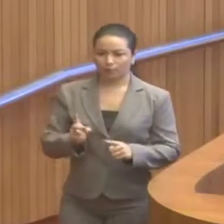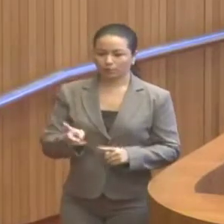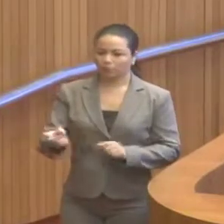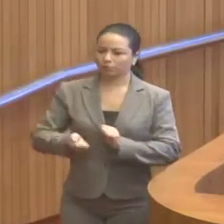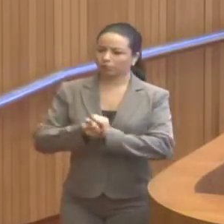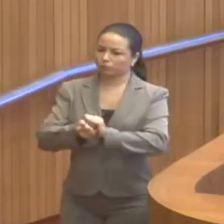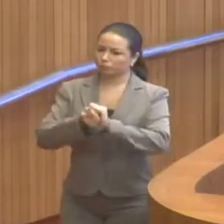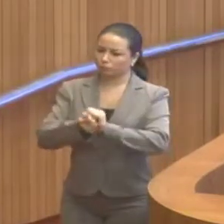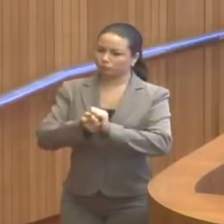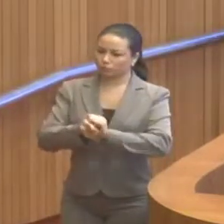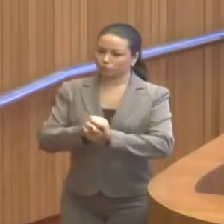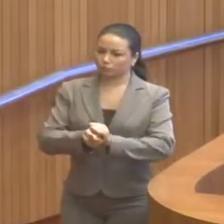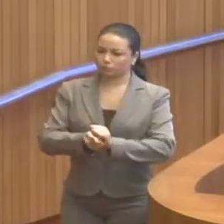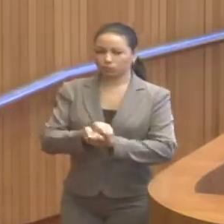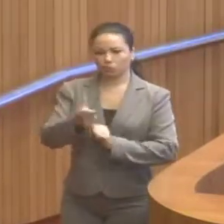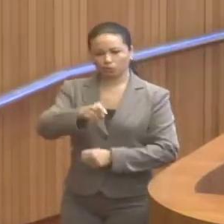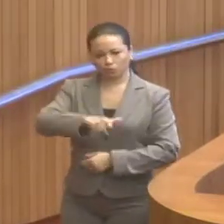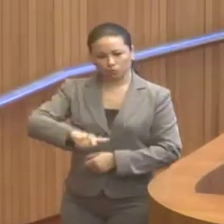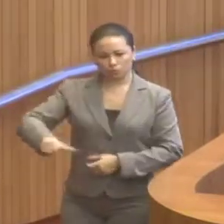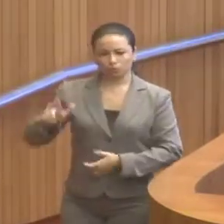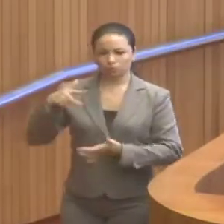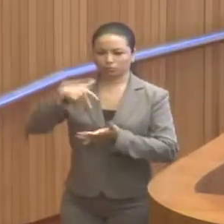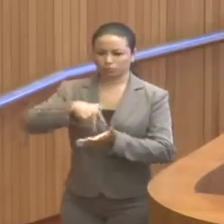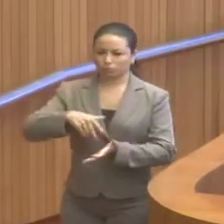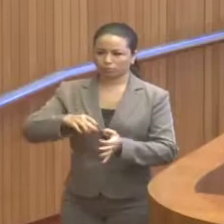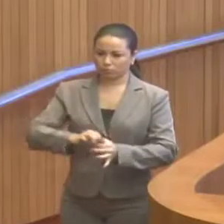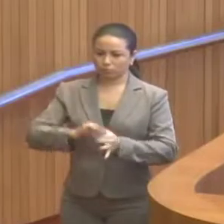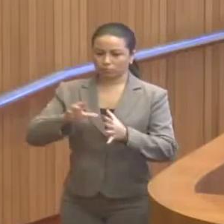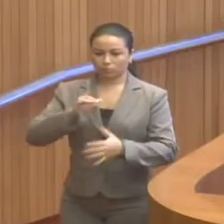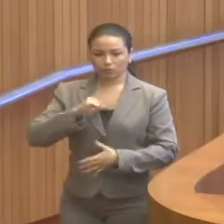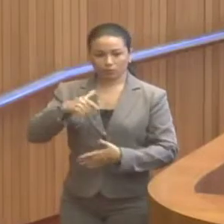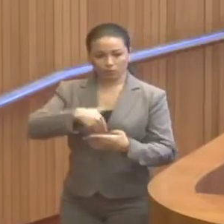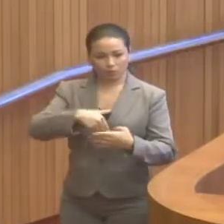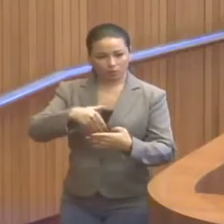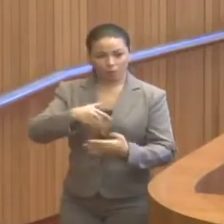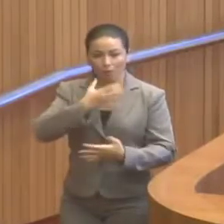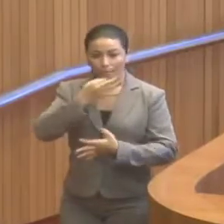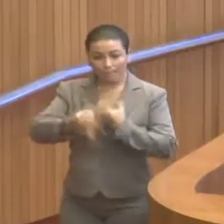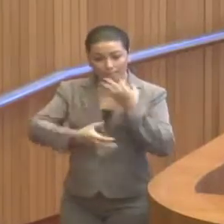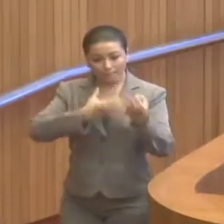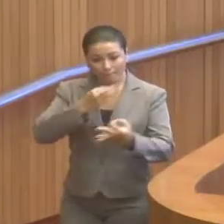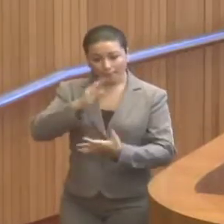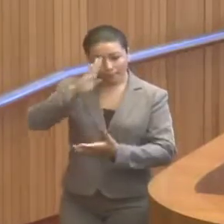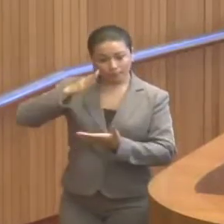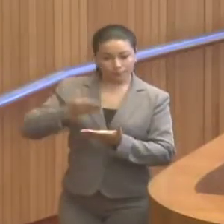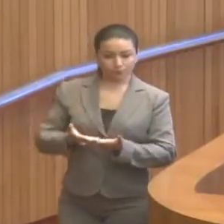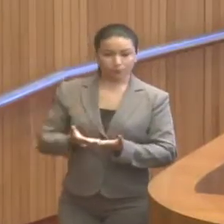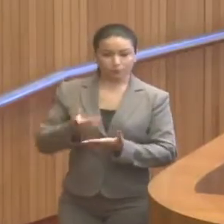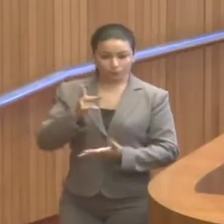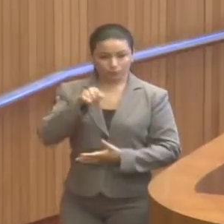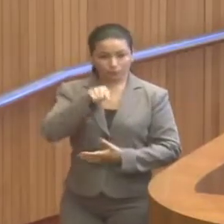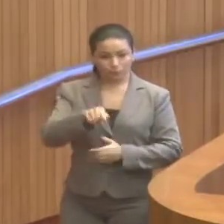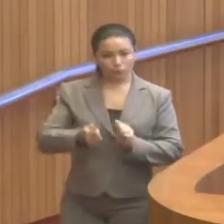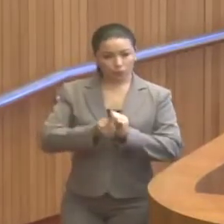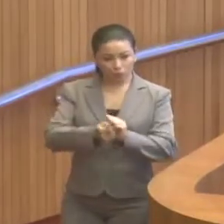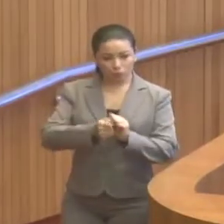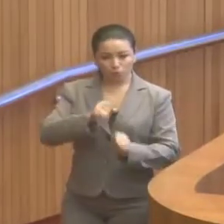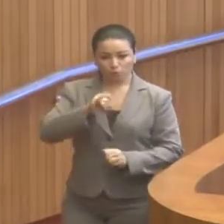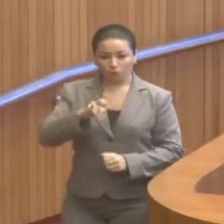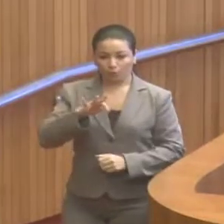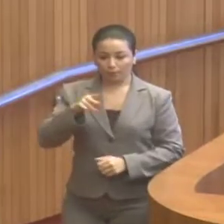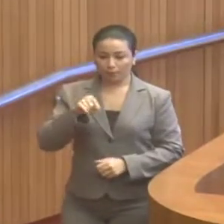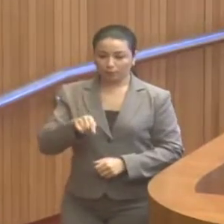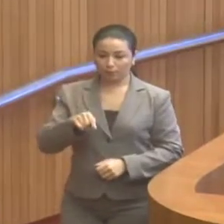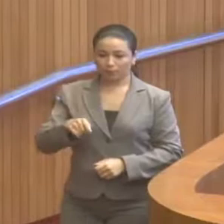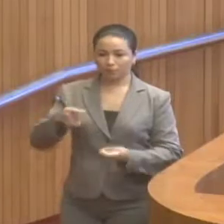sempre estive ao lado e continuo me colocando à exposição e tendo o voto de confiança de que, vossa excelência com o senador João Alberto, como disse para ele,